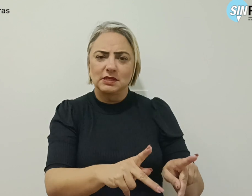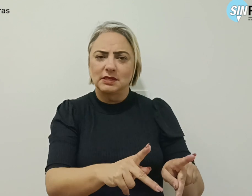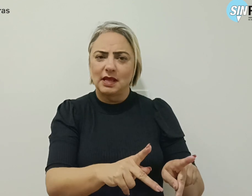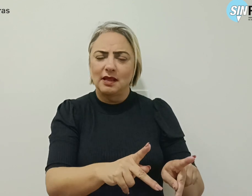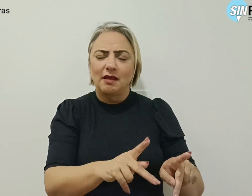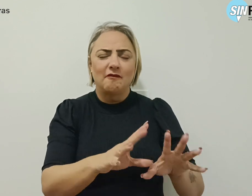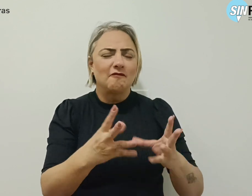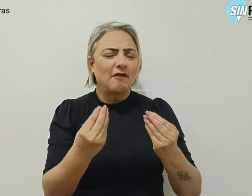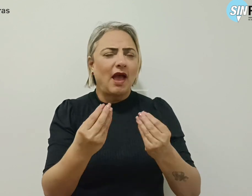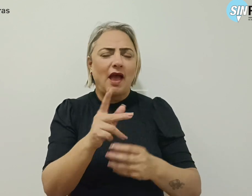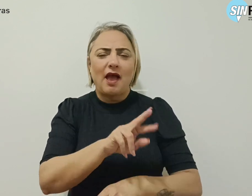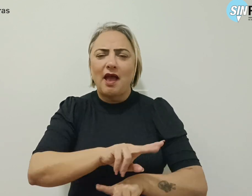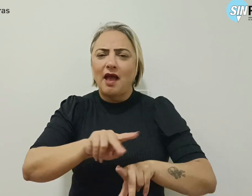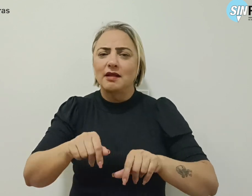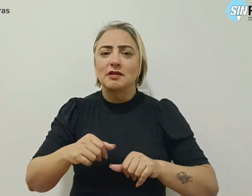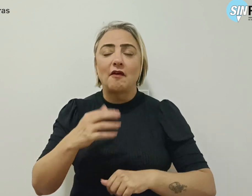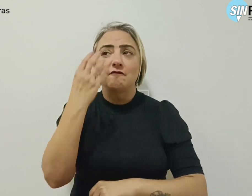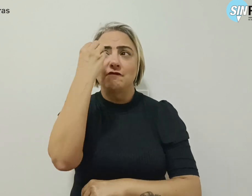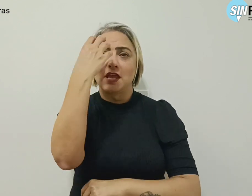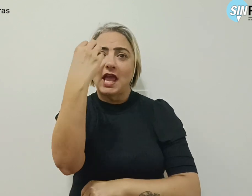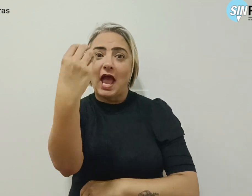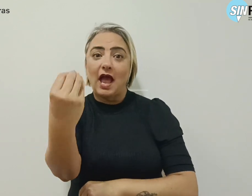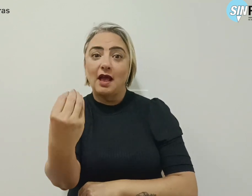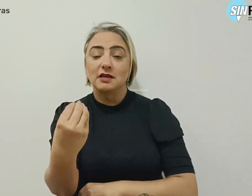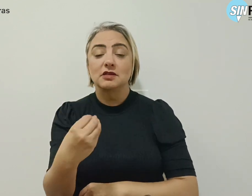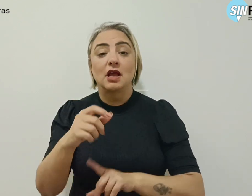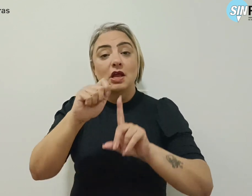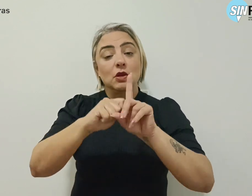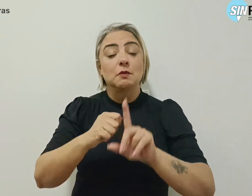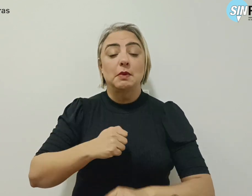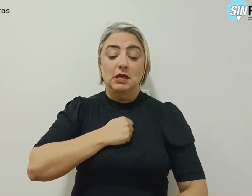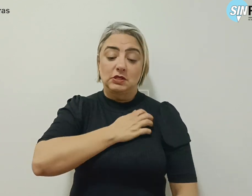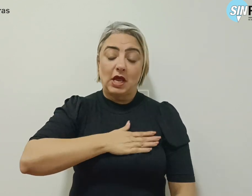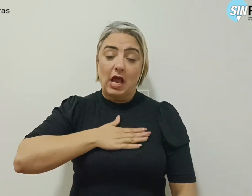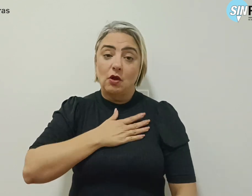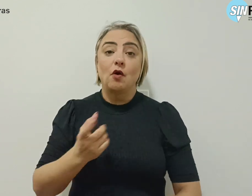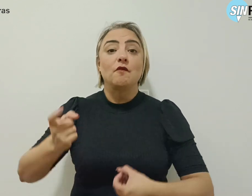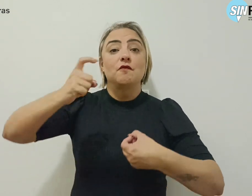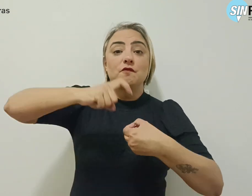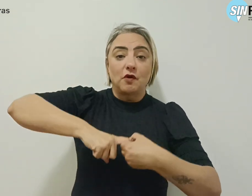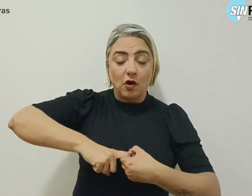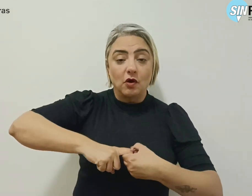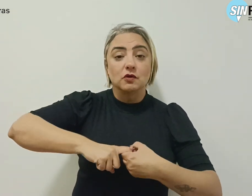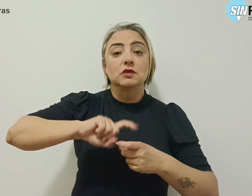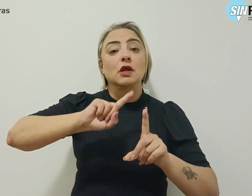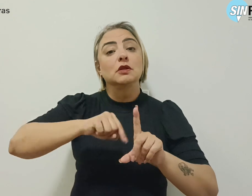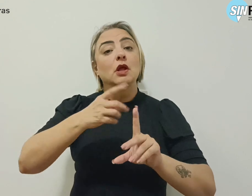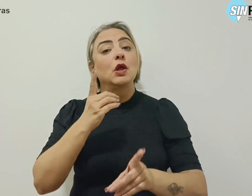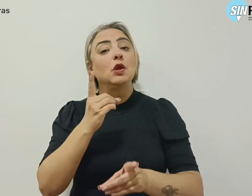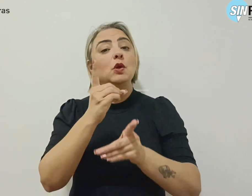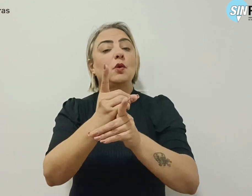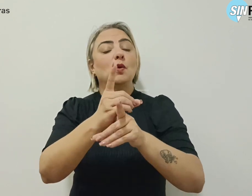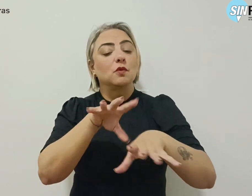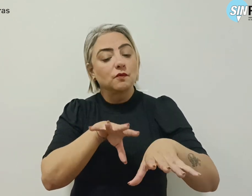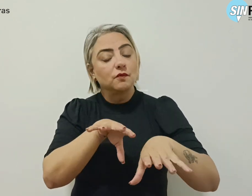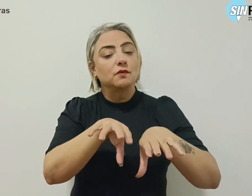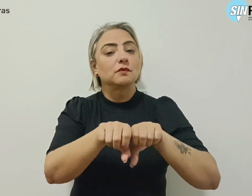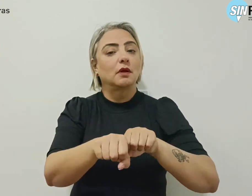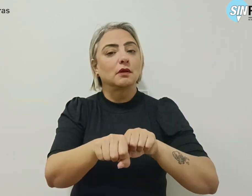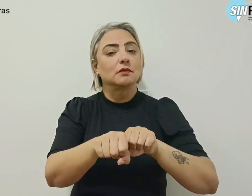aposentadas viajam e em agosto a gente retoma com mais um encontro de formação na sede